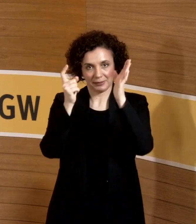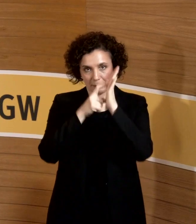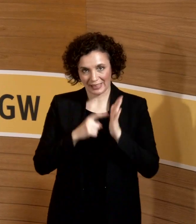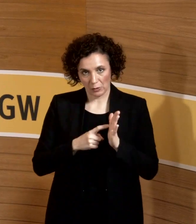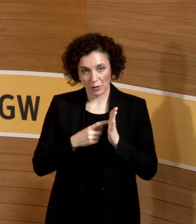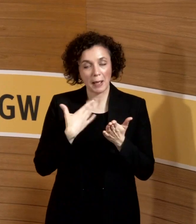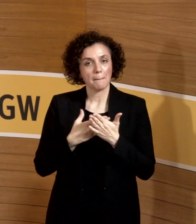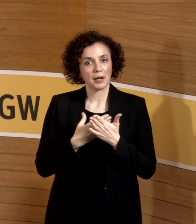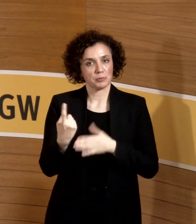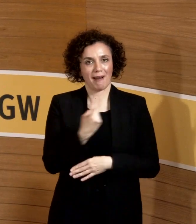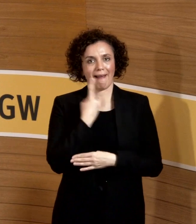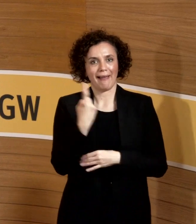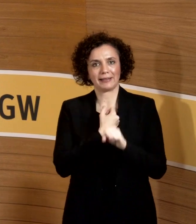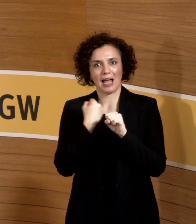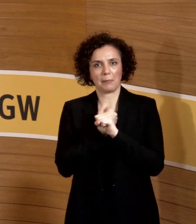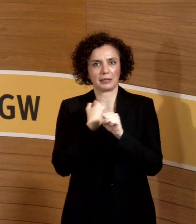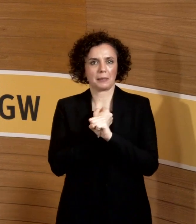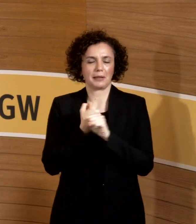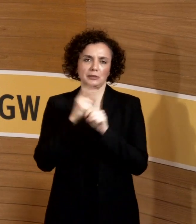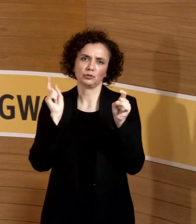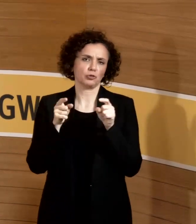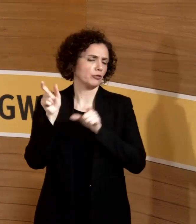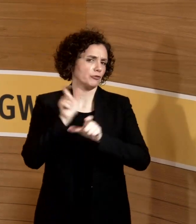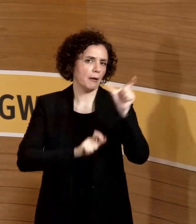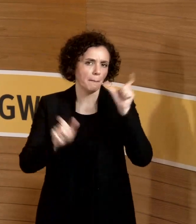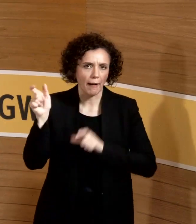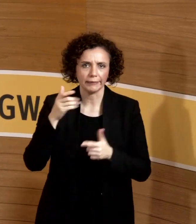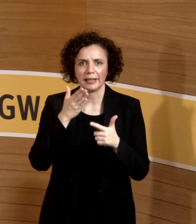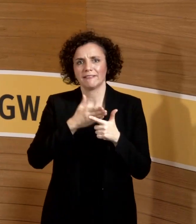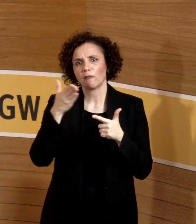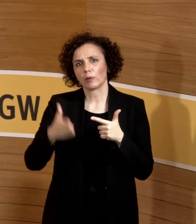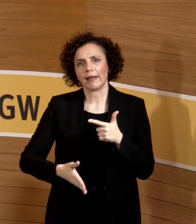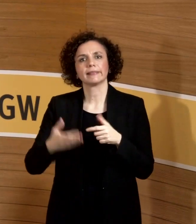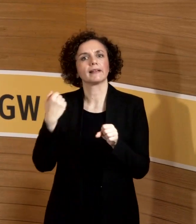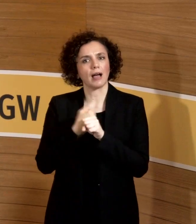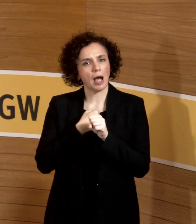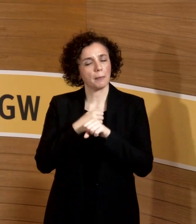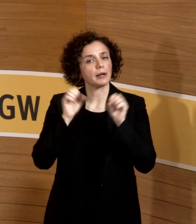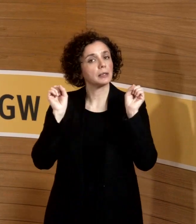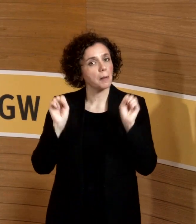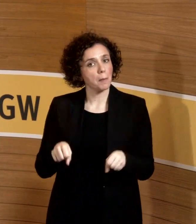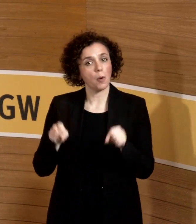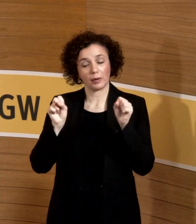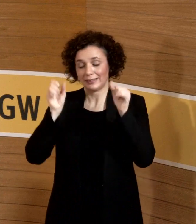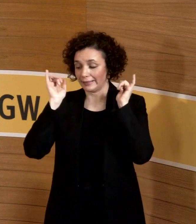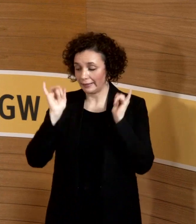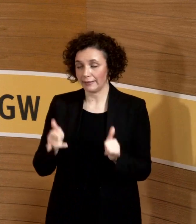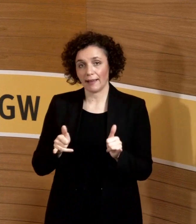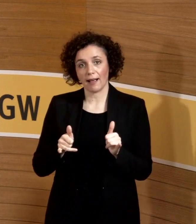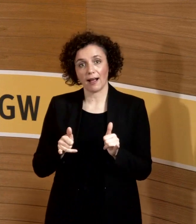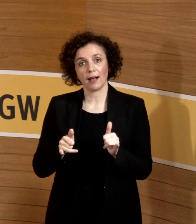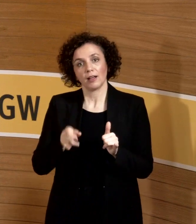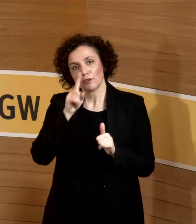soll vermieden werden. Natürlich, Wochenendarbeit ist möglich, wenn die Schwangere